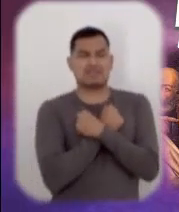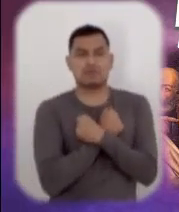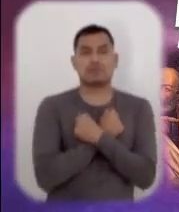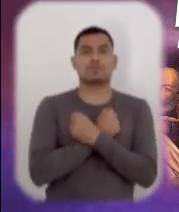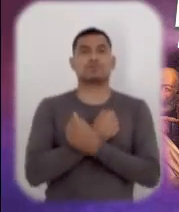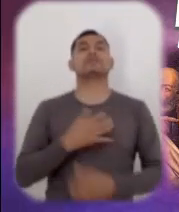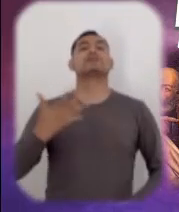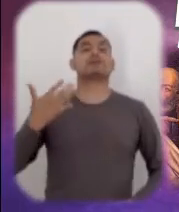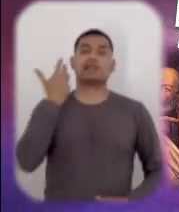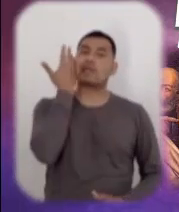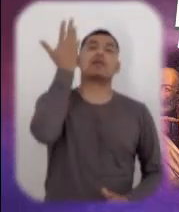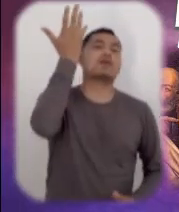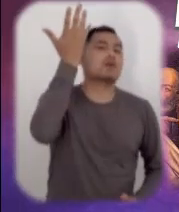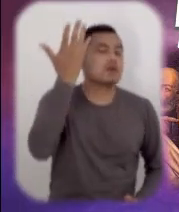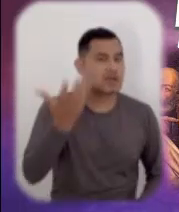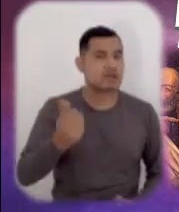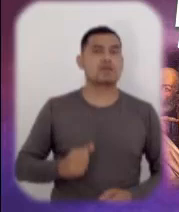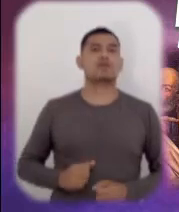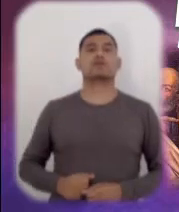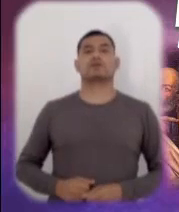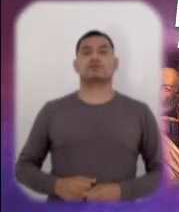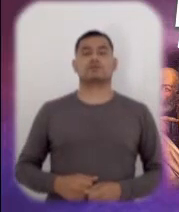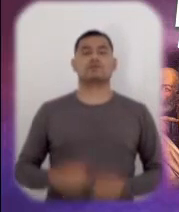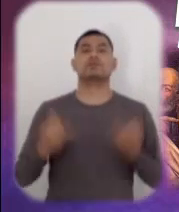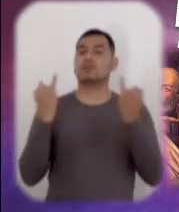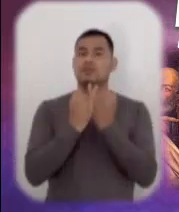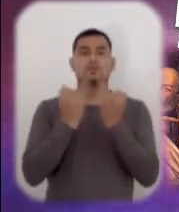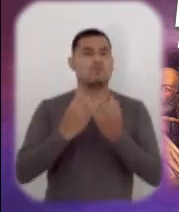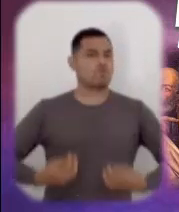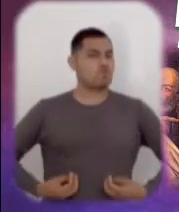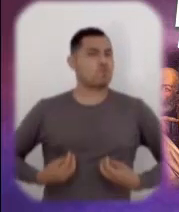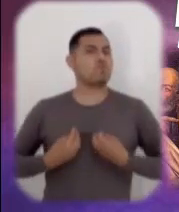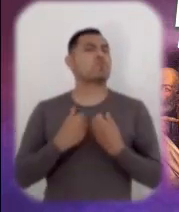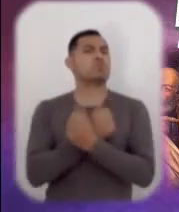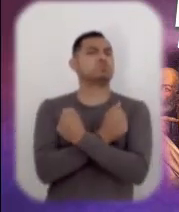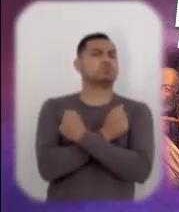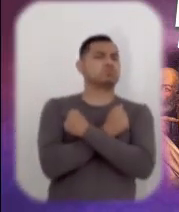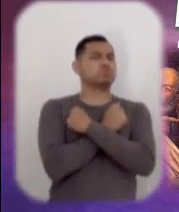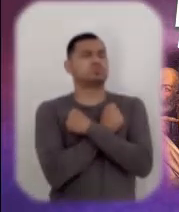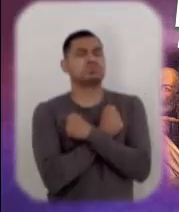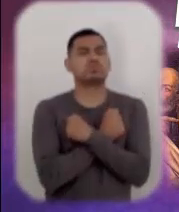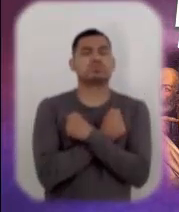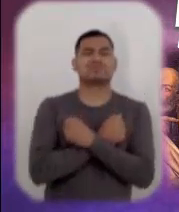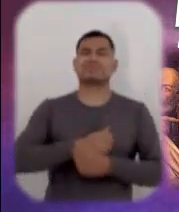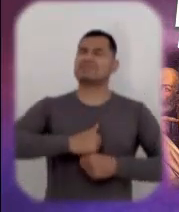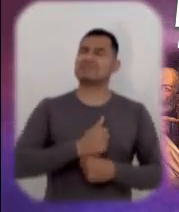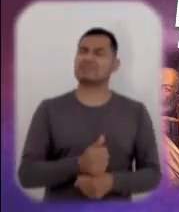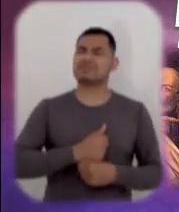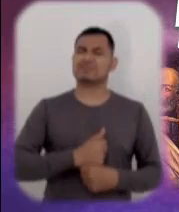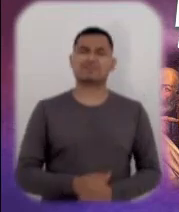entre los barrotes de su prisión. Qué difícil hacer comprender a los israelitas que necesitaban liberación.